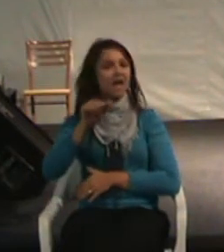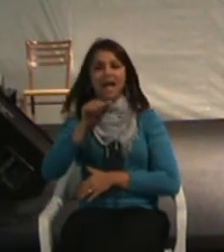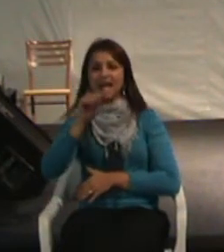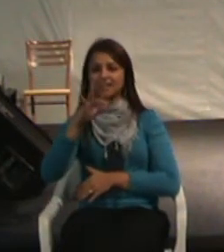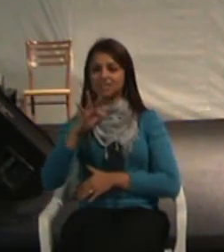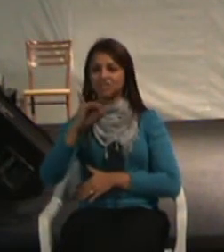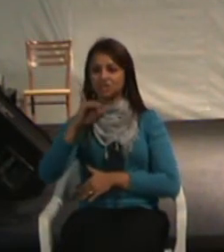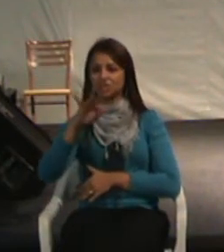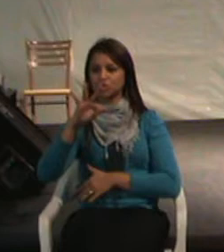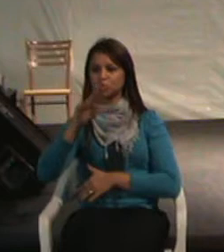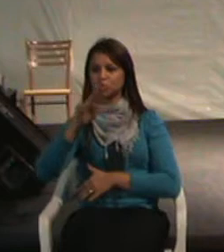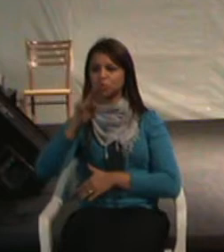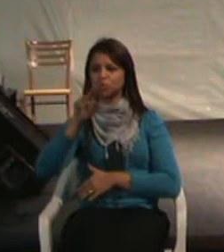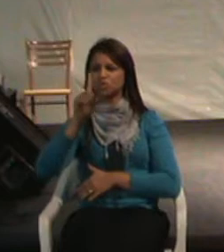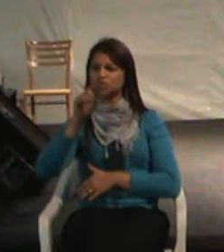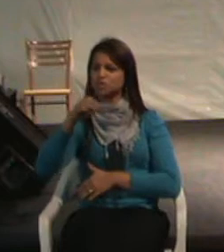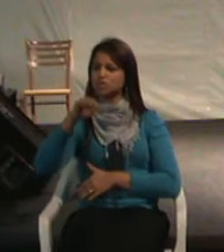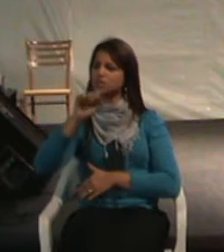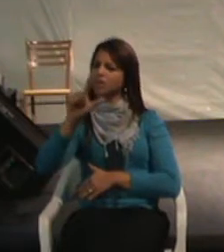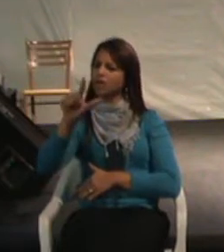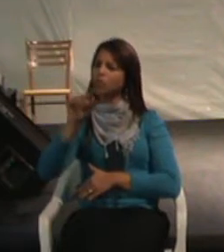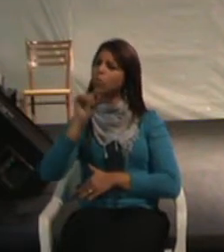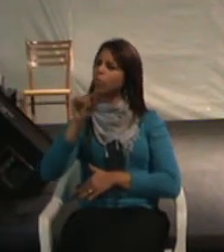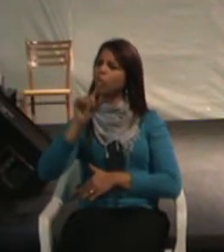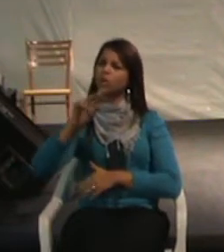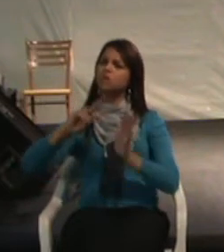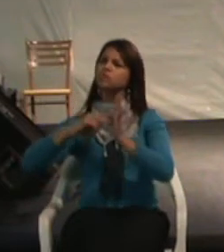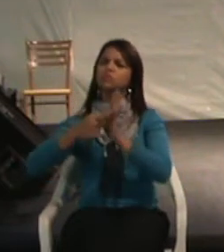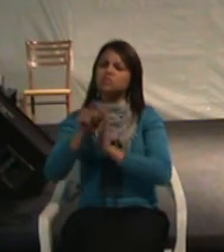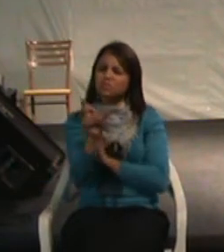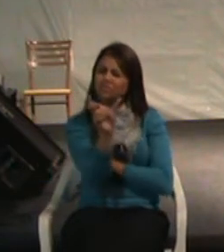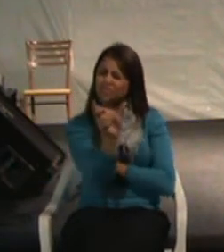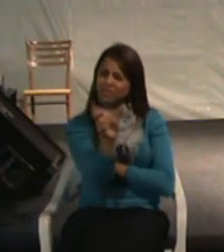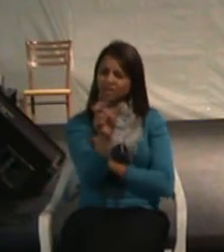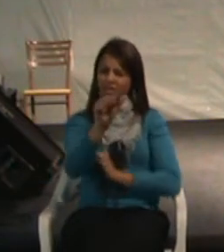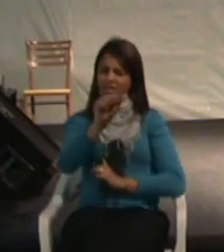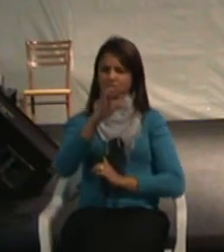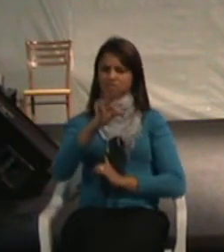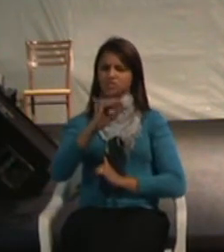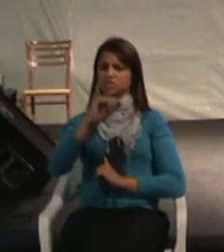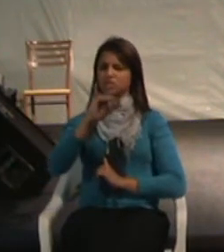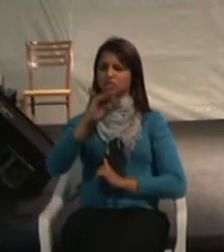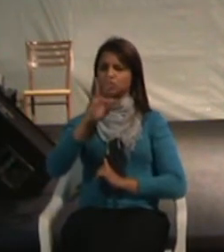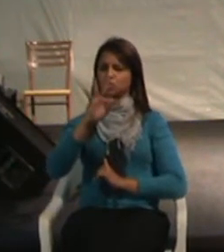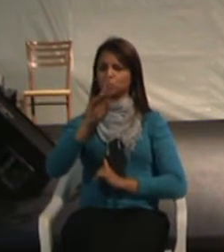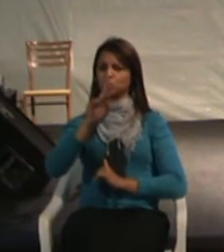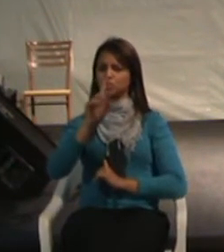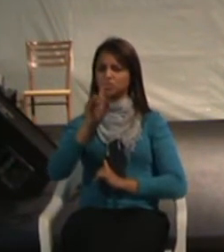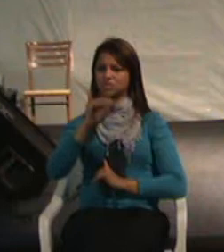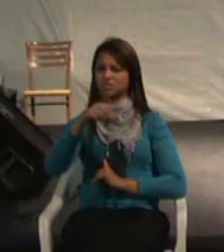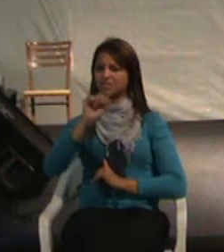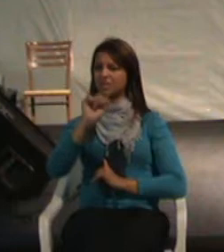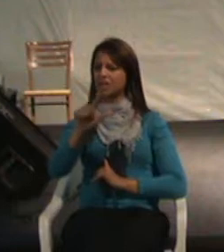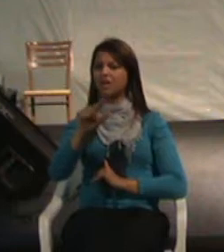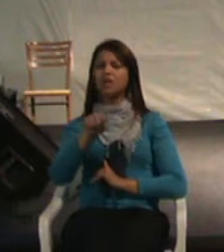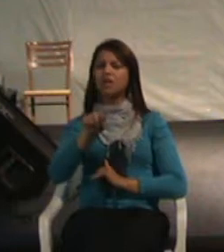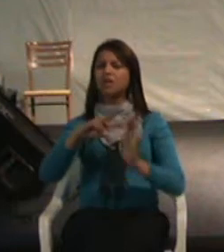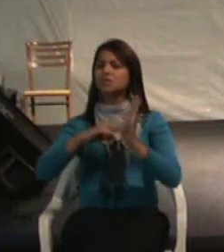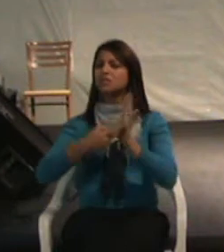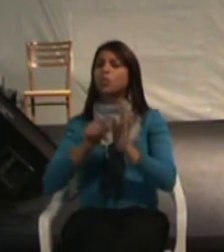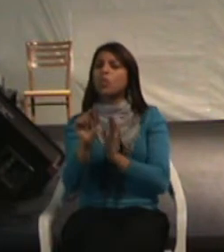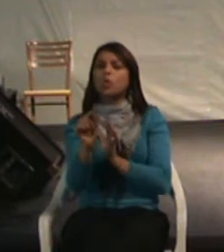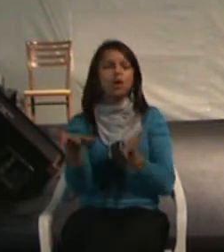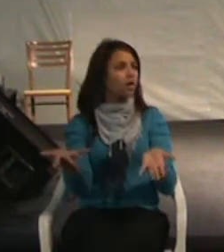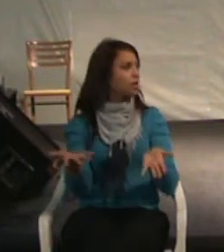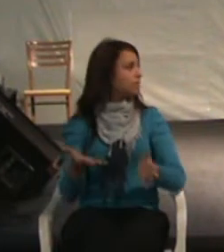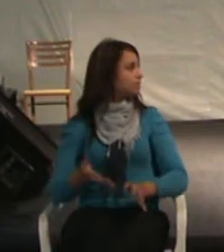O que significa isso dentro dessa dimensão atitudinal? Significa o quê?